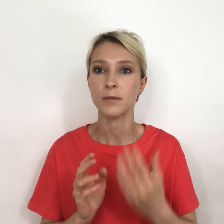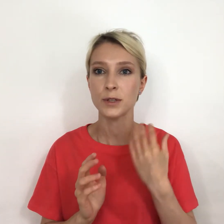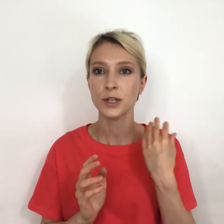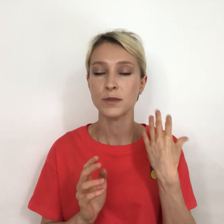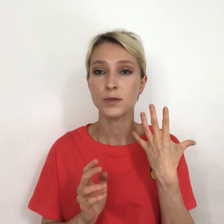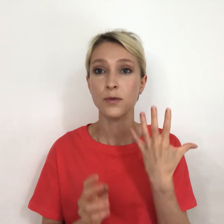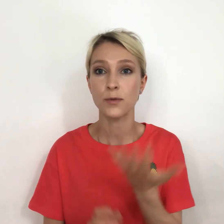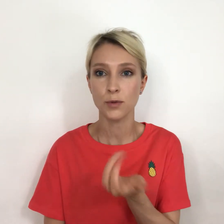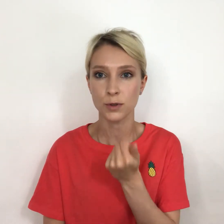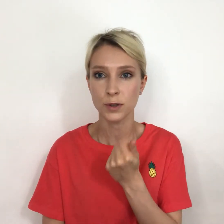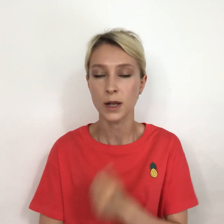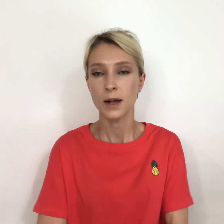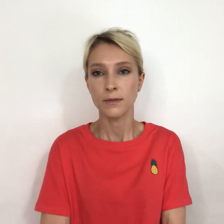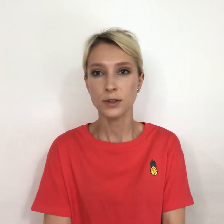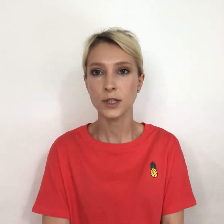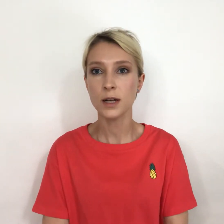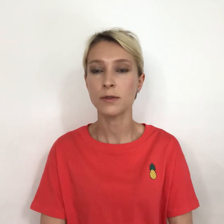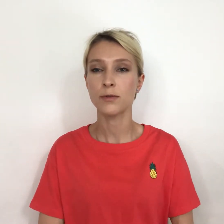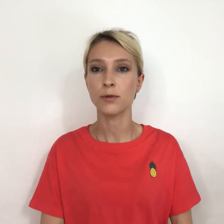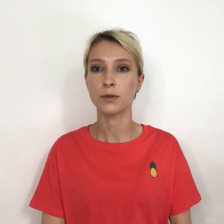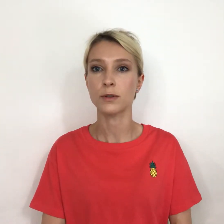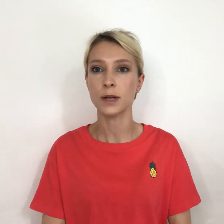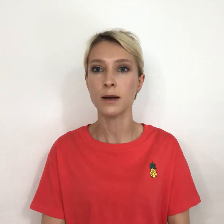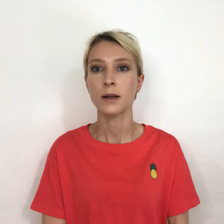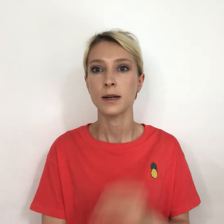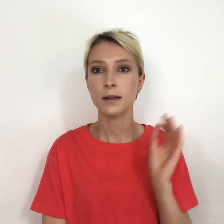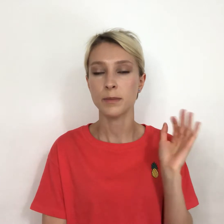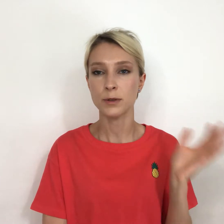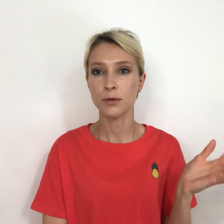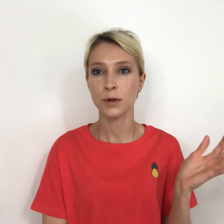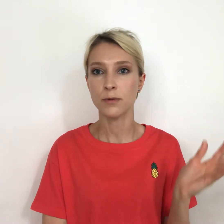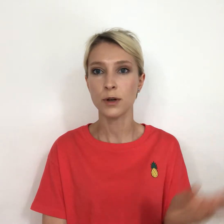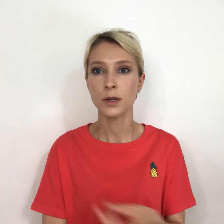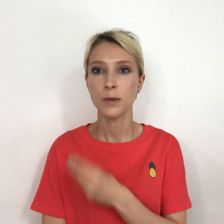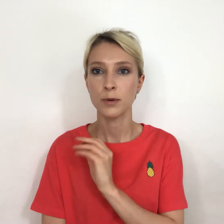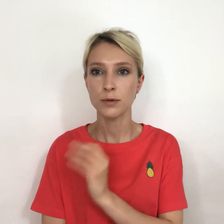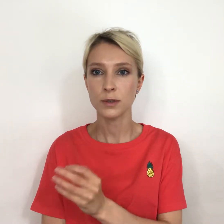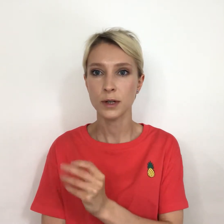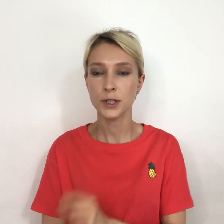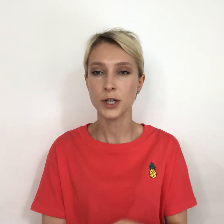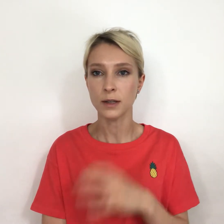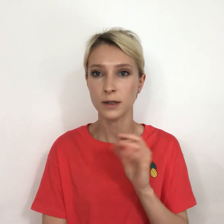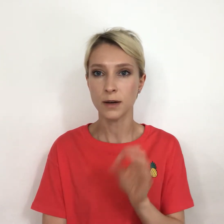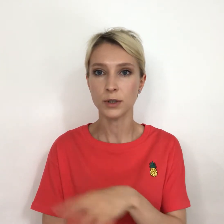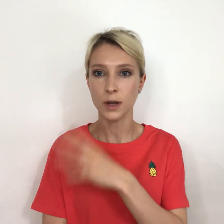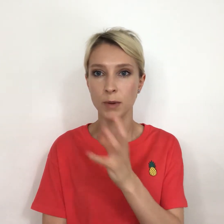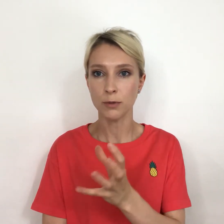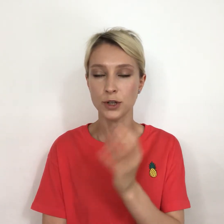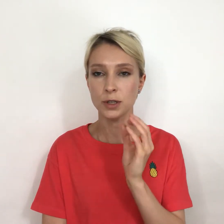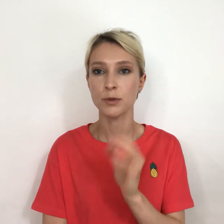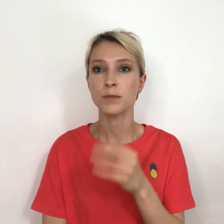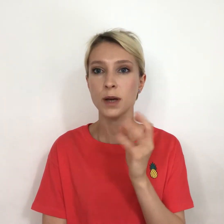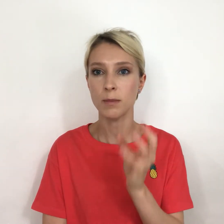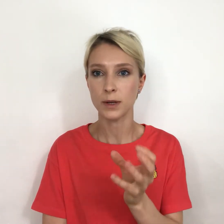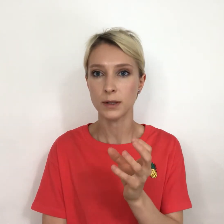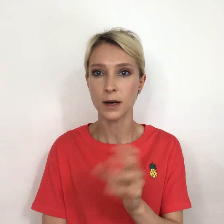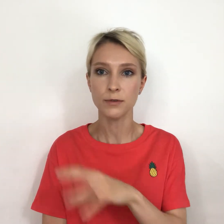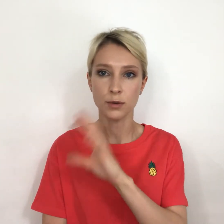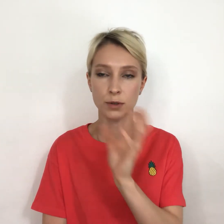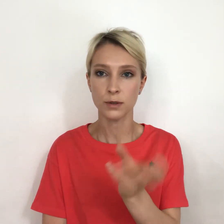мы сейчас возьмем фрукт. Вот съели вы фрукт, да, это простой углевод плюс клетчатка, да, вот эта оболочка, допустим, яблоко, да, все вот это